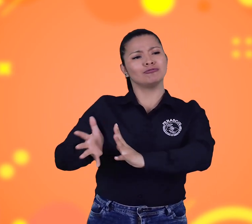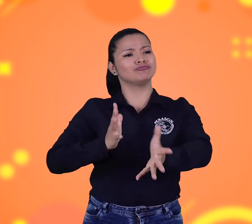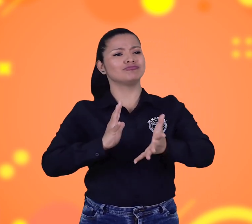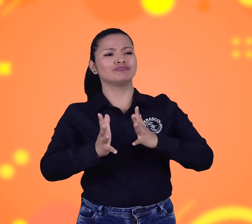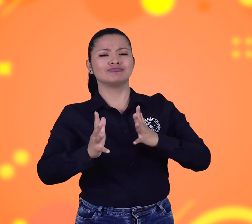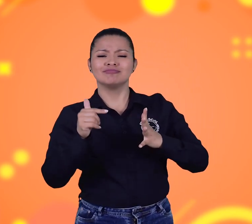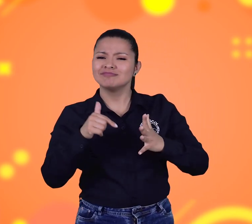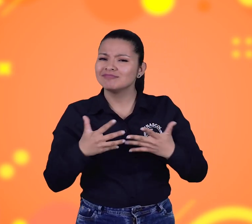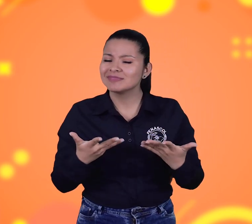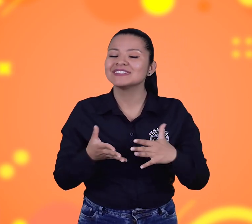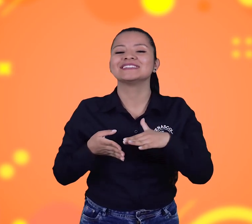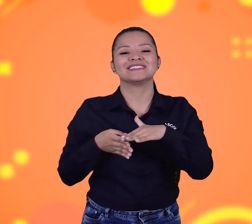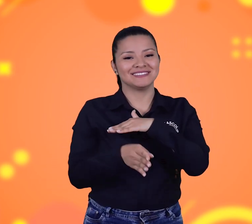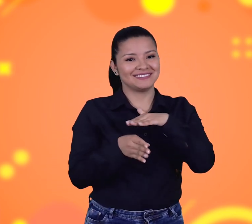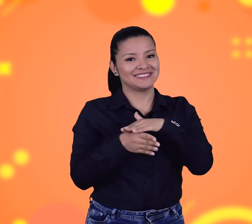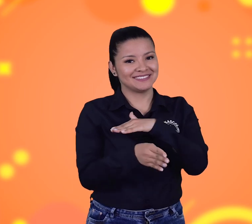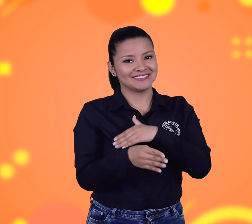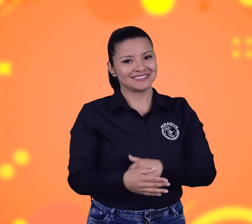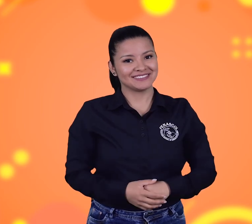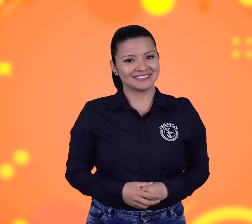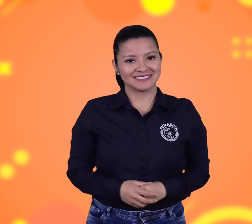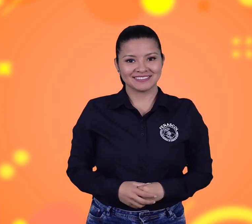lengua de señas es que aporta a la accesibilidad.